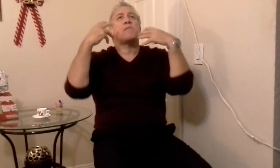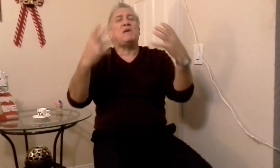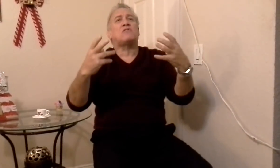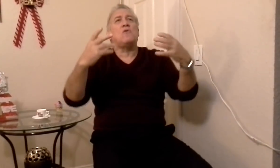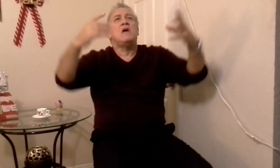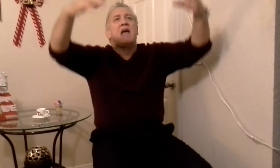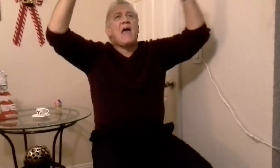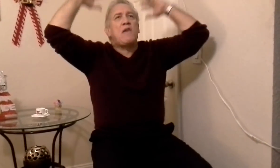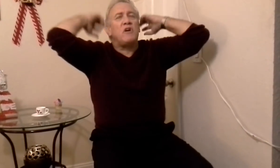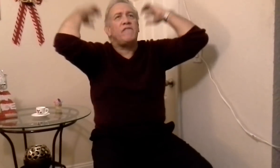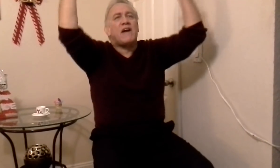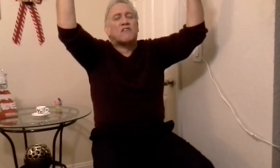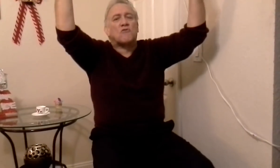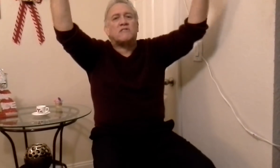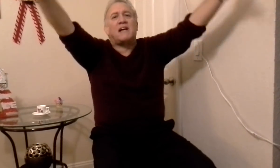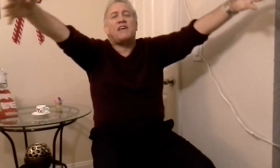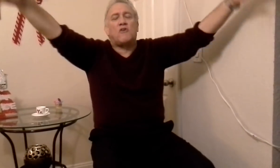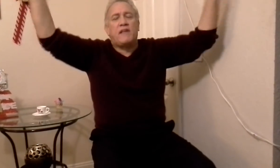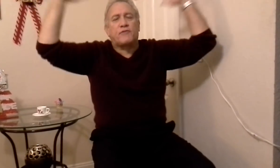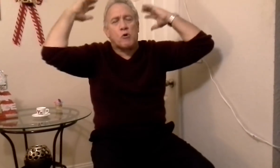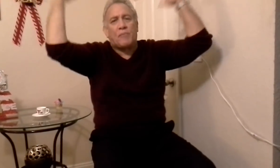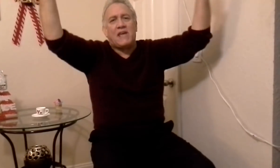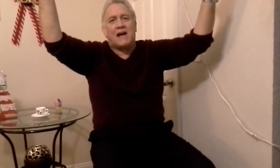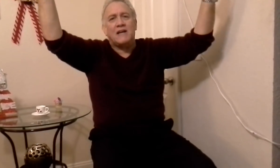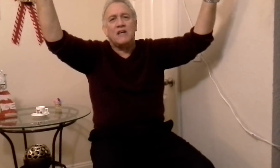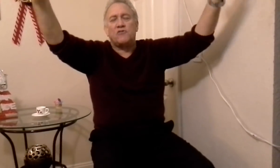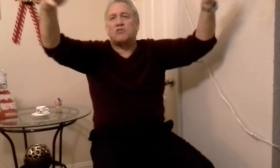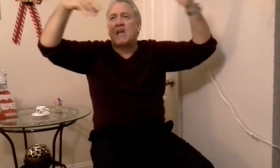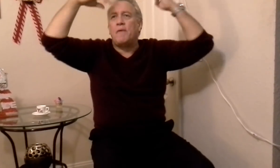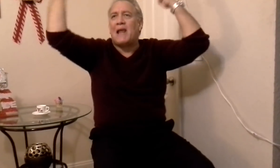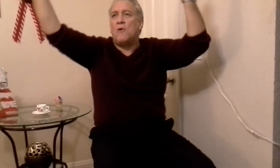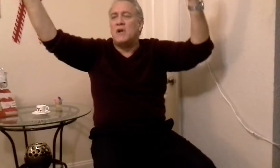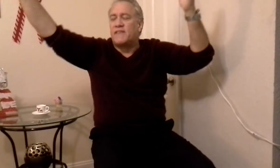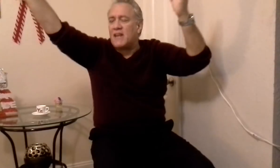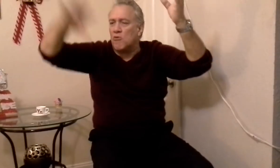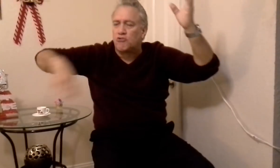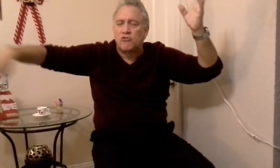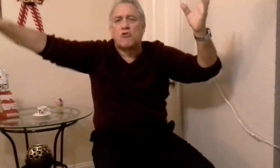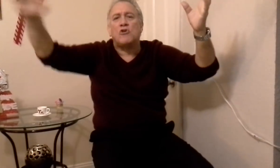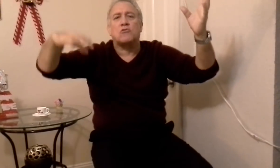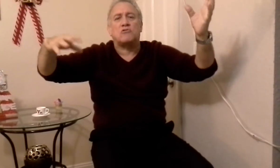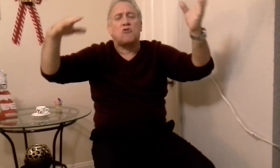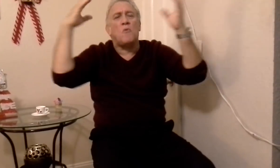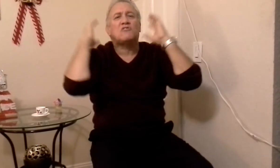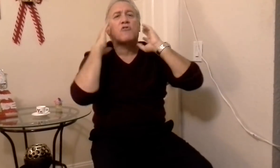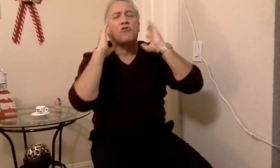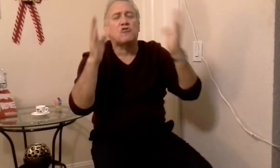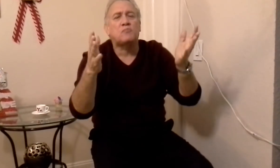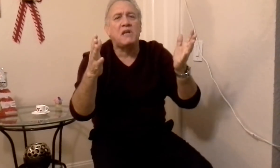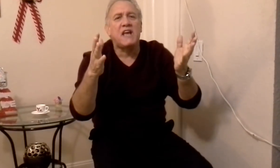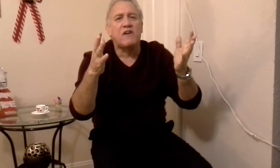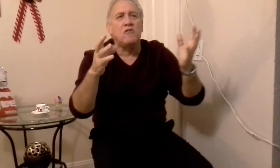repito, el universo está lleno de entropía, si usted ve la luna, tiene muchos rotos, como esos rotos vinieron,